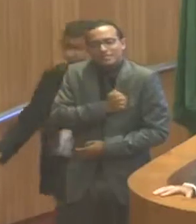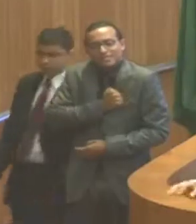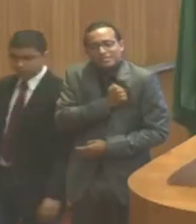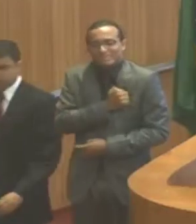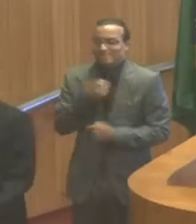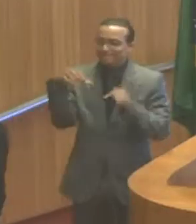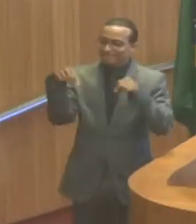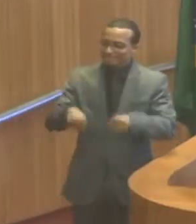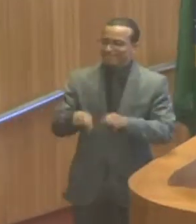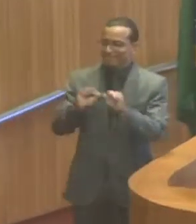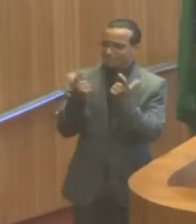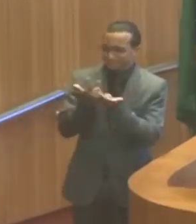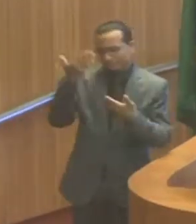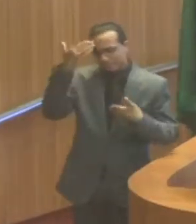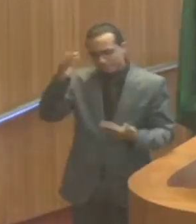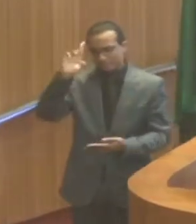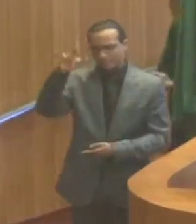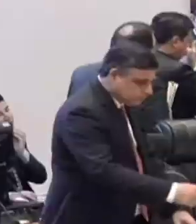dessa casa. Muito obrigado, senhor presidente.